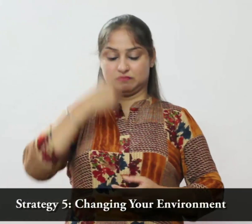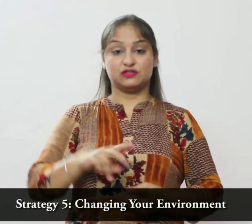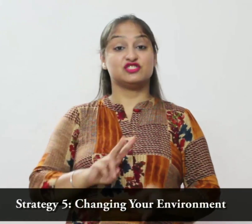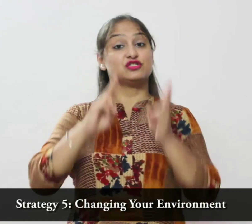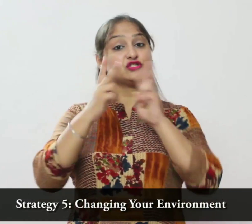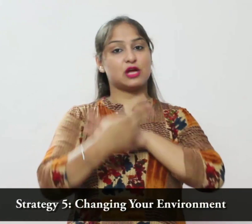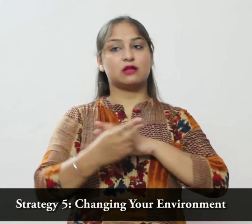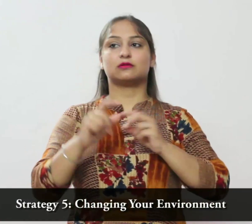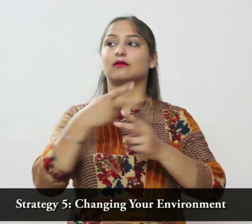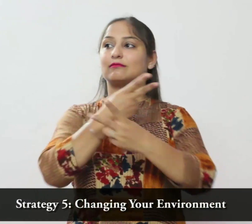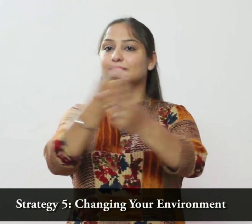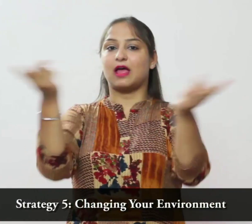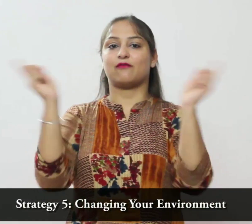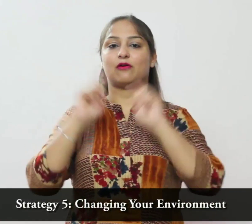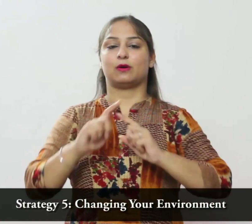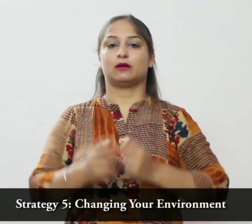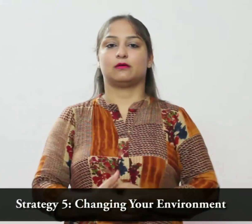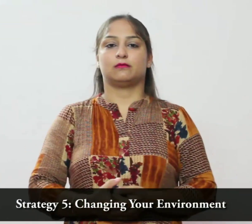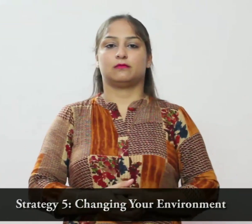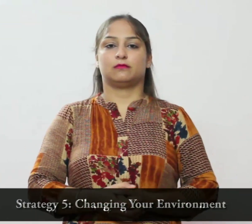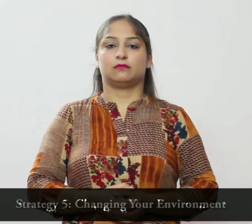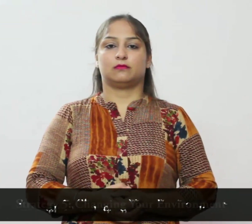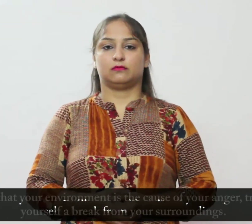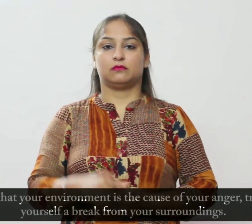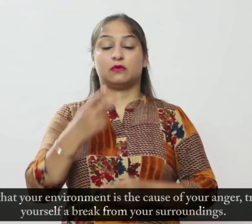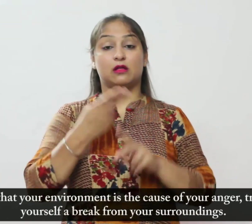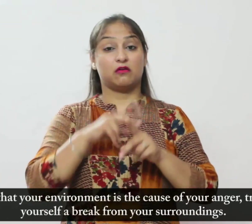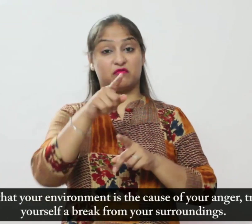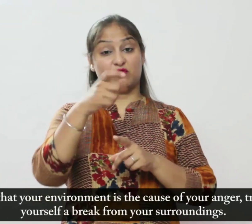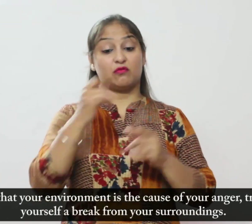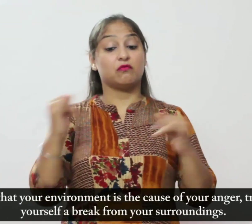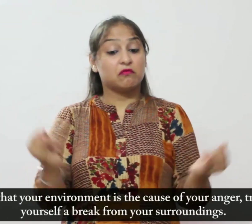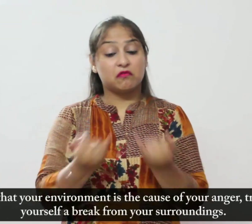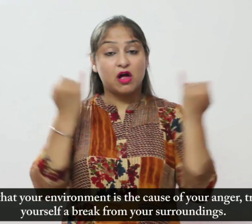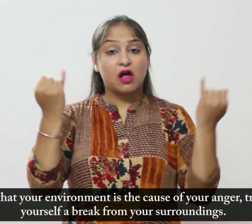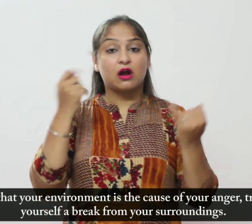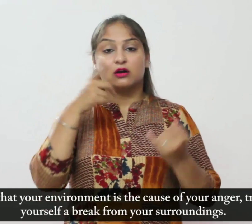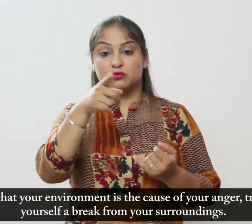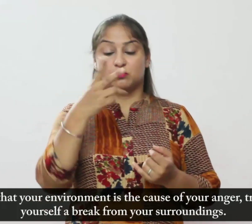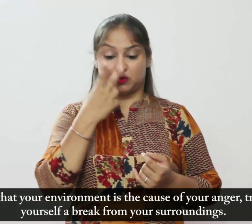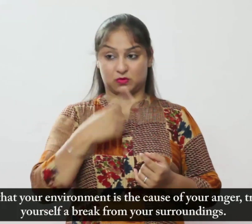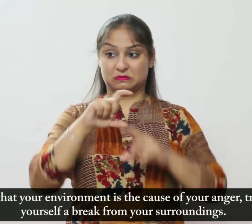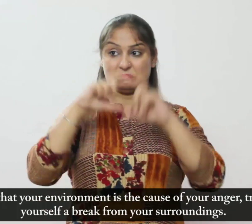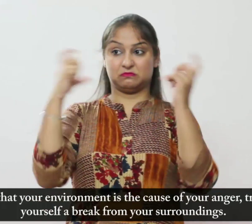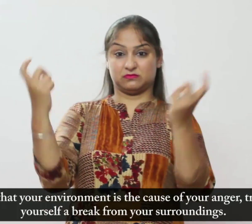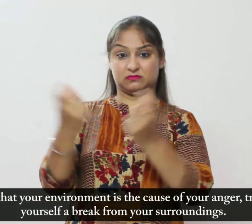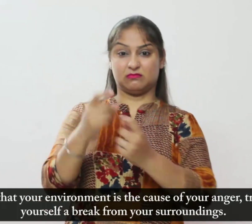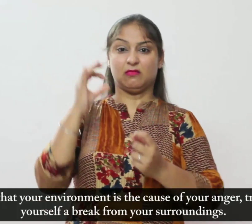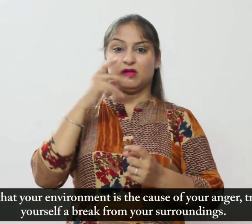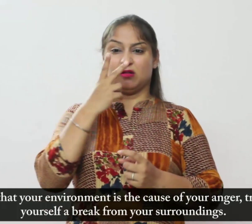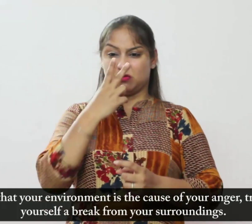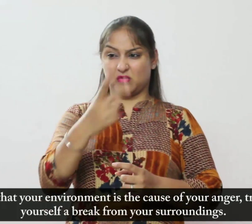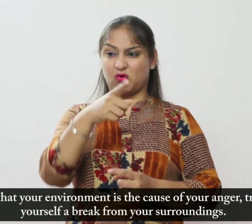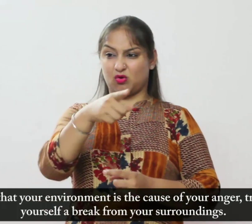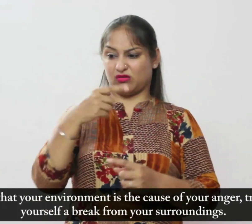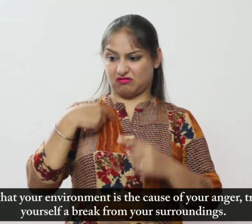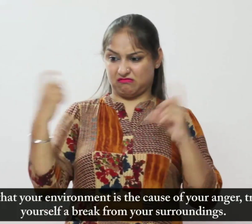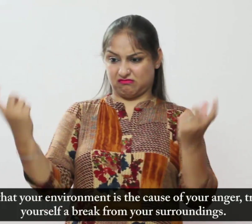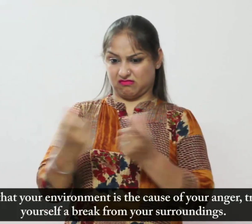अपने परिवेश को बदलना यदि आप पाते हैं कि आपका वातावरण आपके क्रोध का कारण है